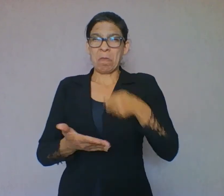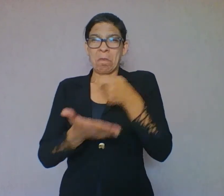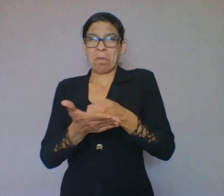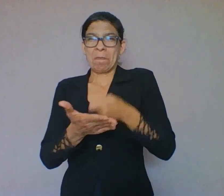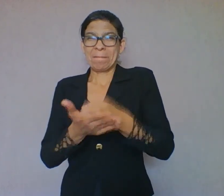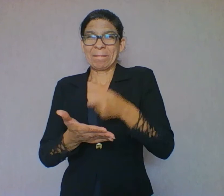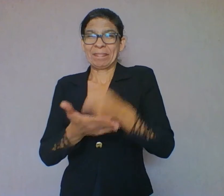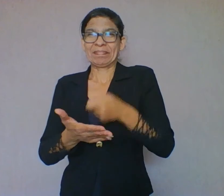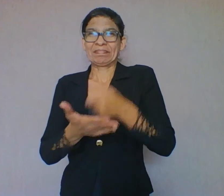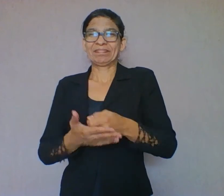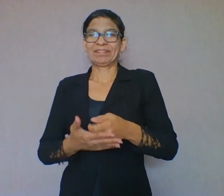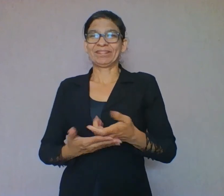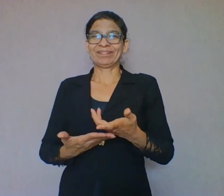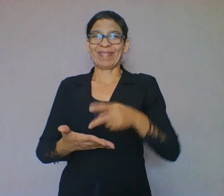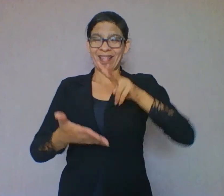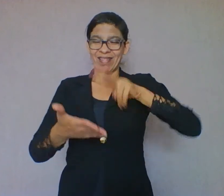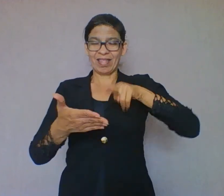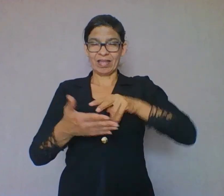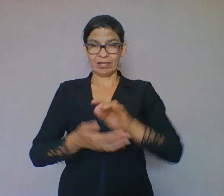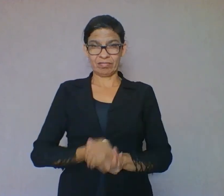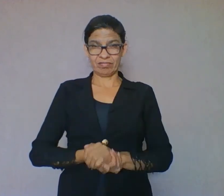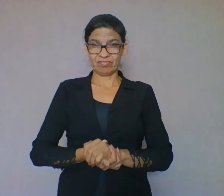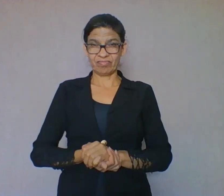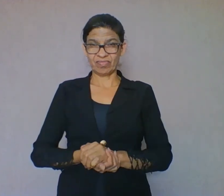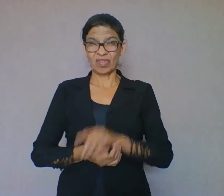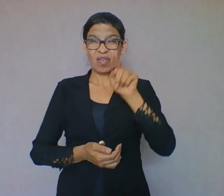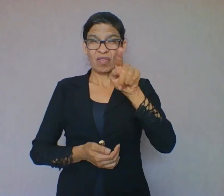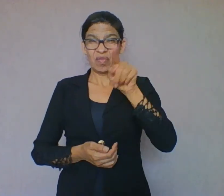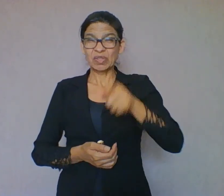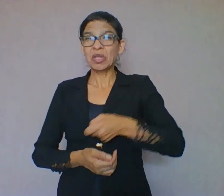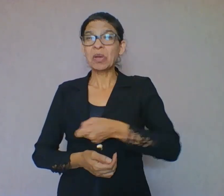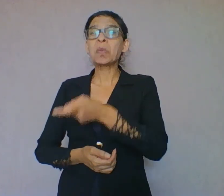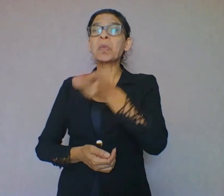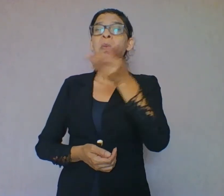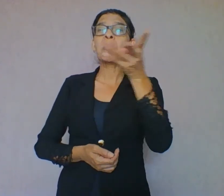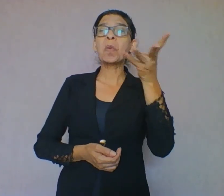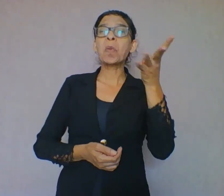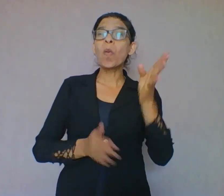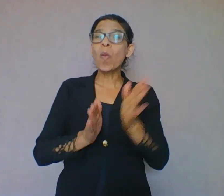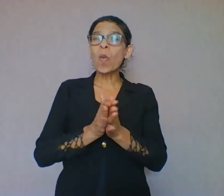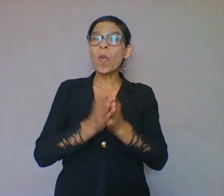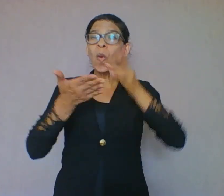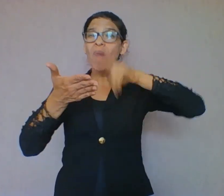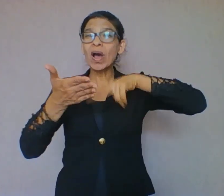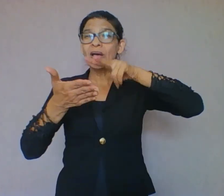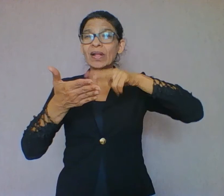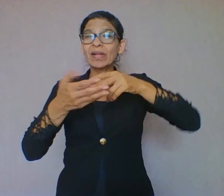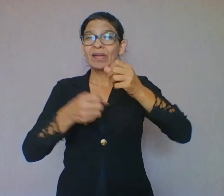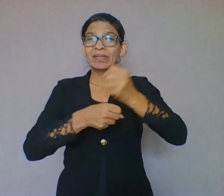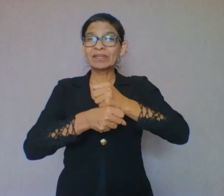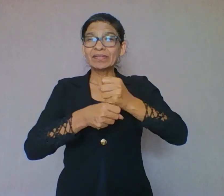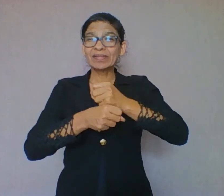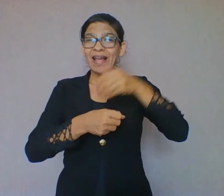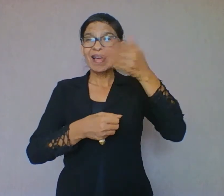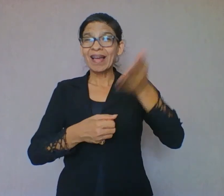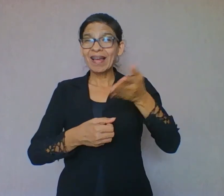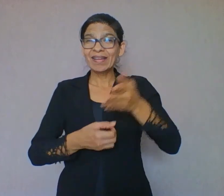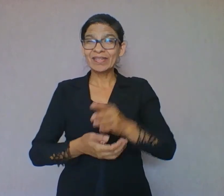E quantos livros vocês já leram este ano? Um, dois, três, nenhum. E quantos livros vocês já leram para